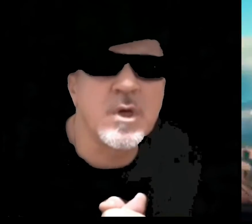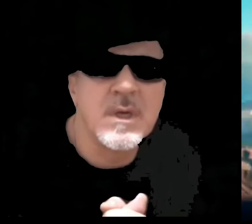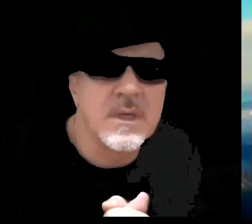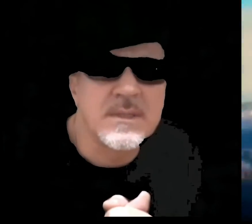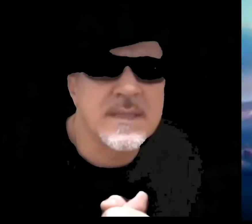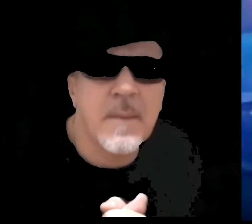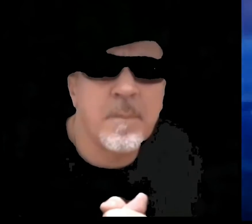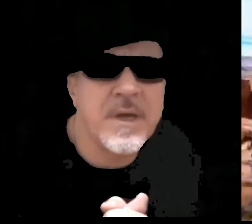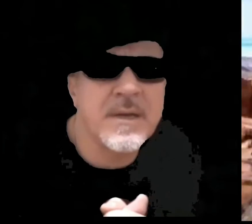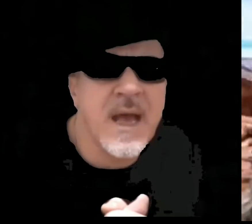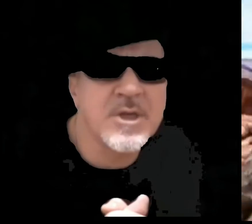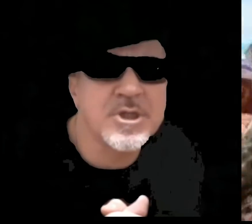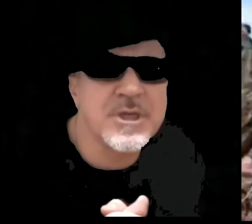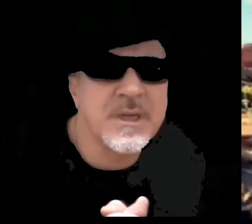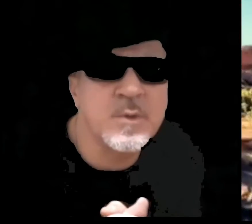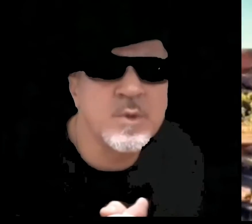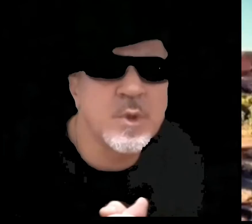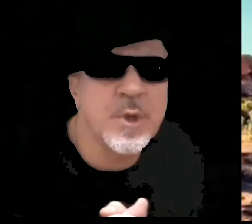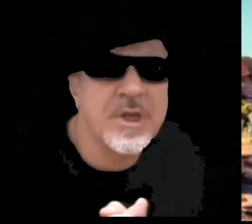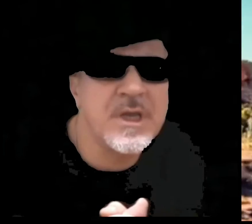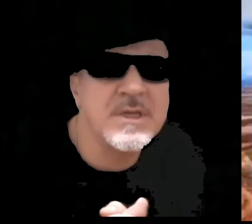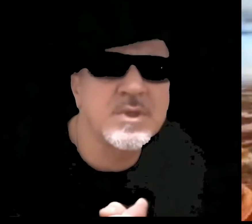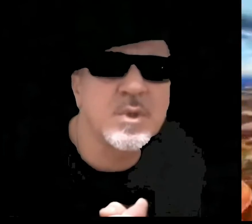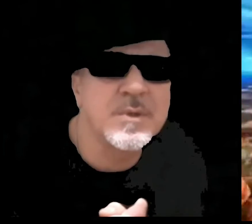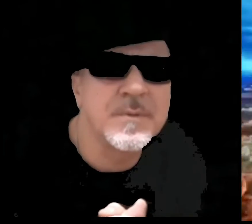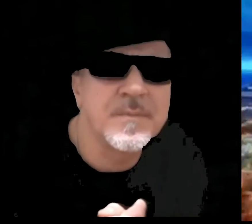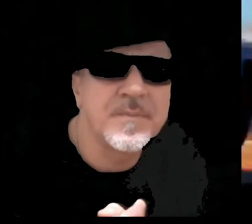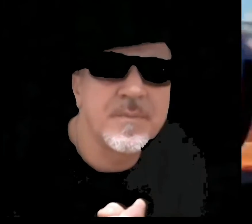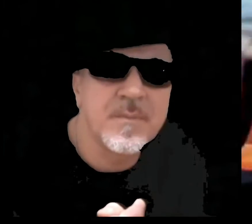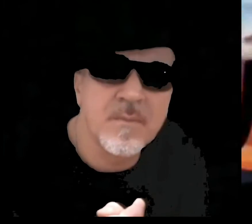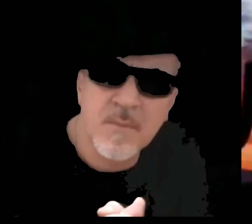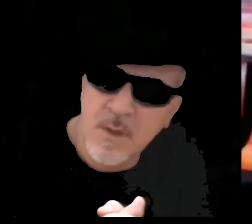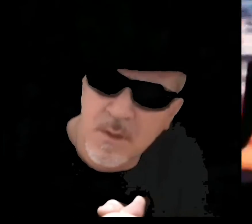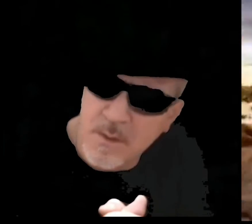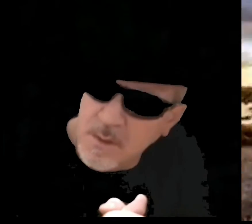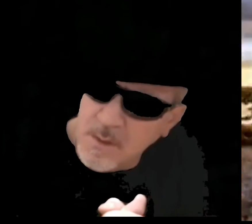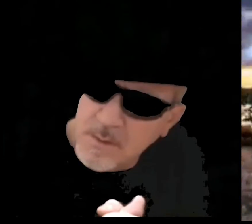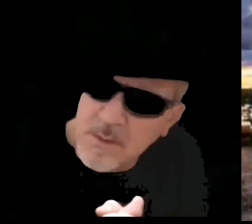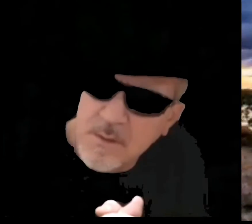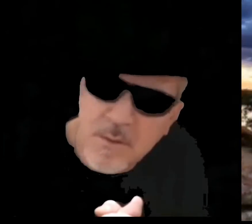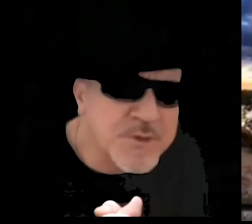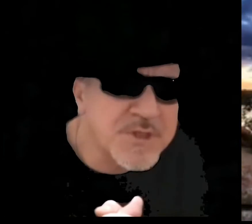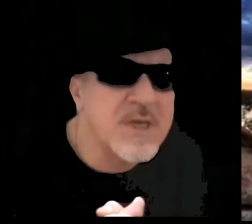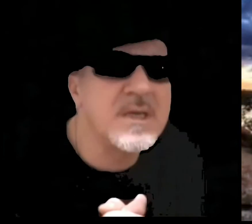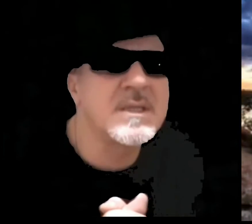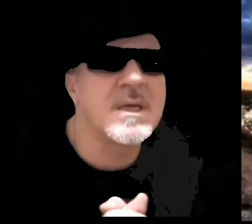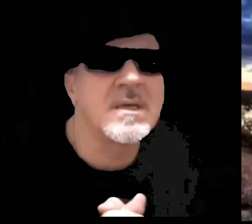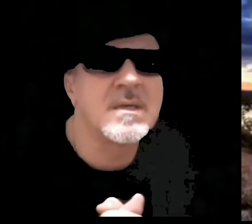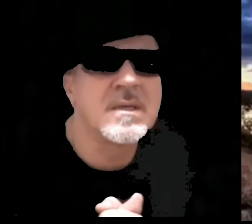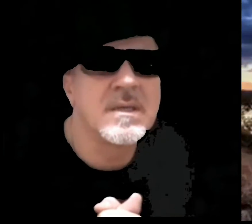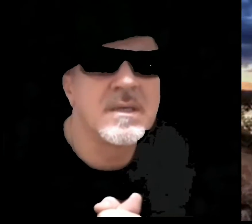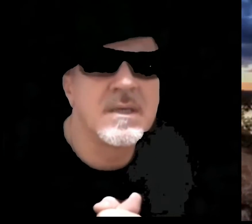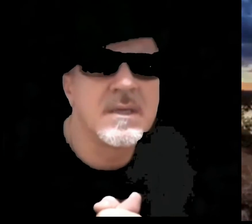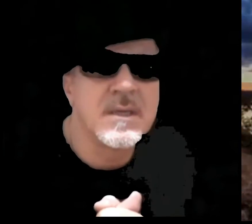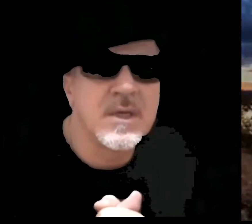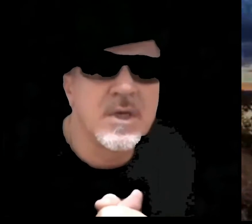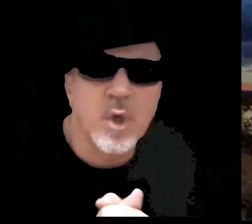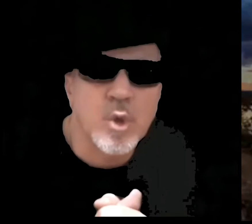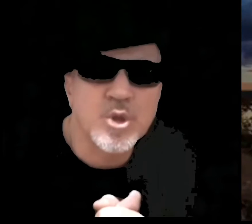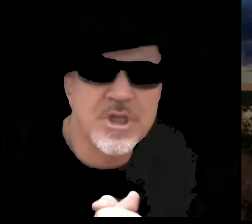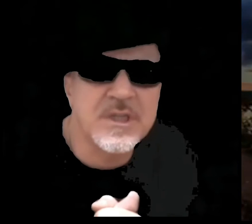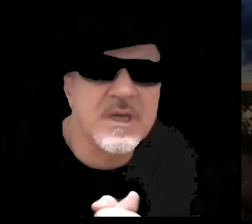ho sete,